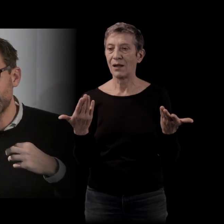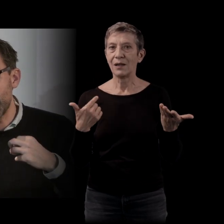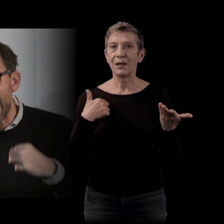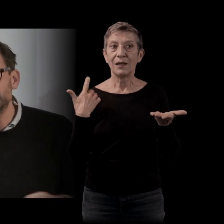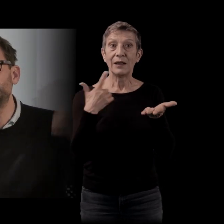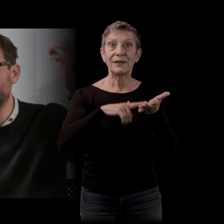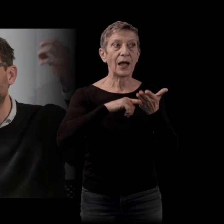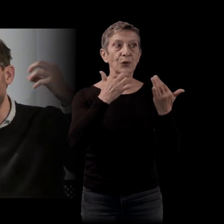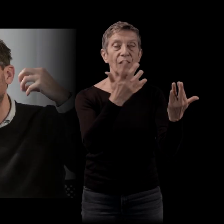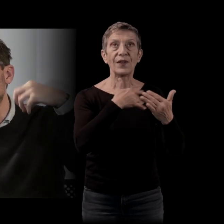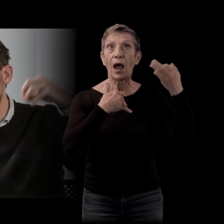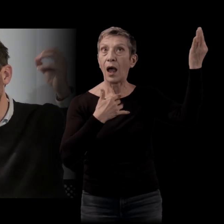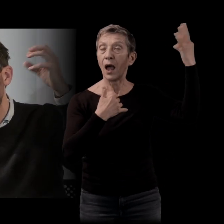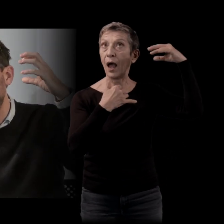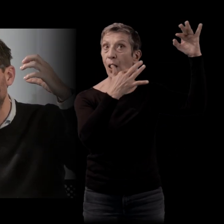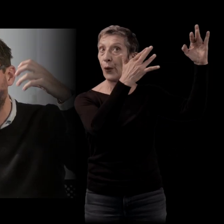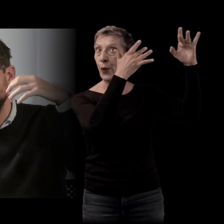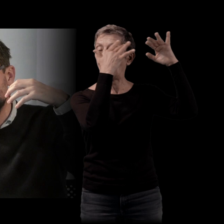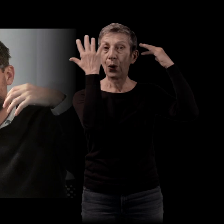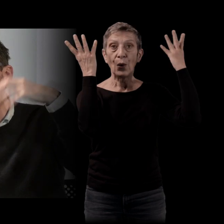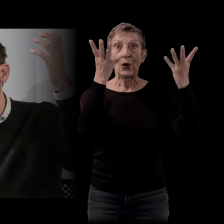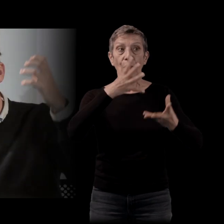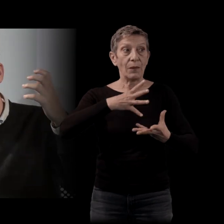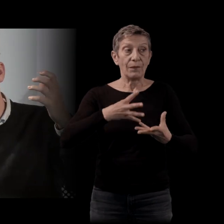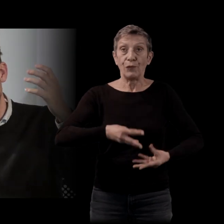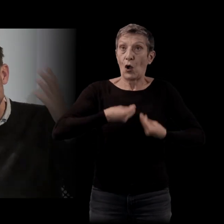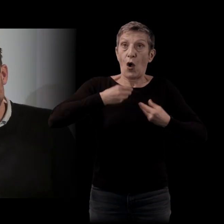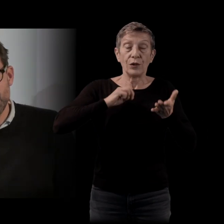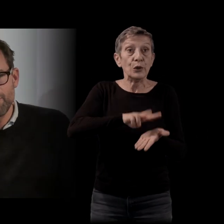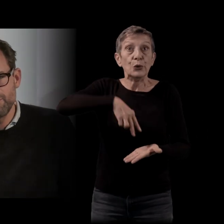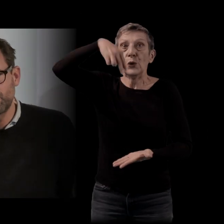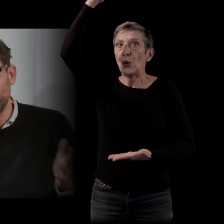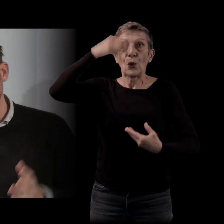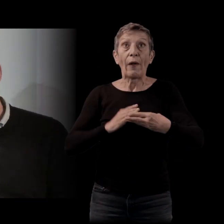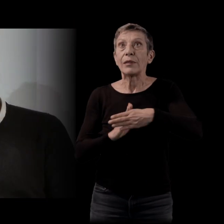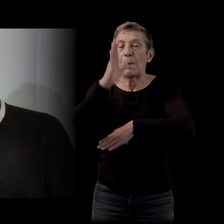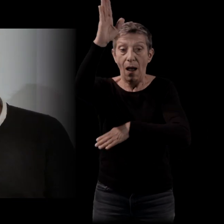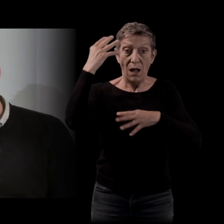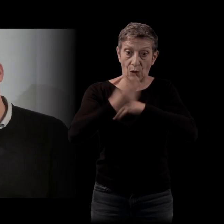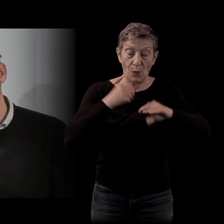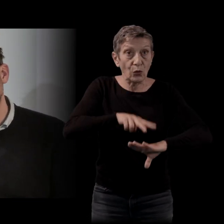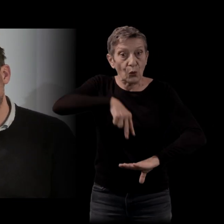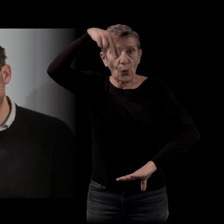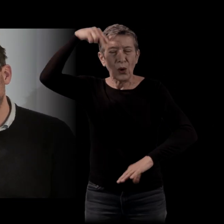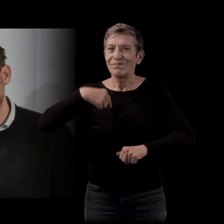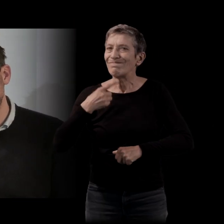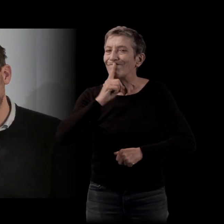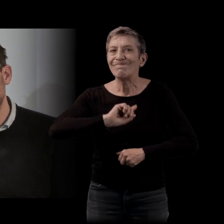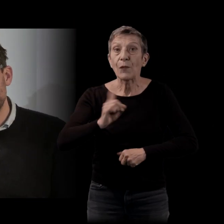aspirée vers un en dehors du monde ou vers une transcendance. Et en même temps, je me dis que dans ce roman-là, à